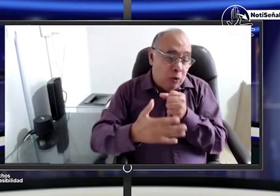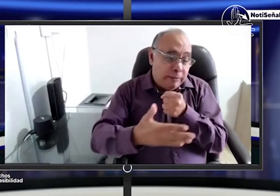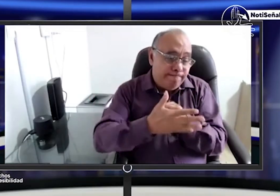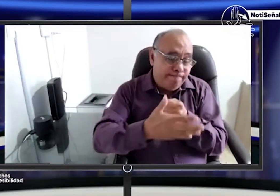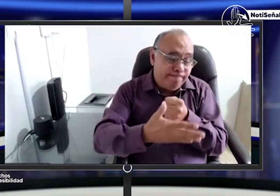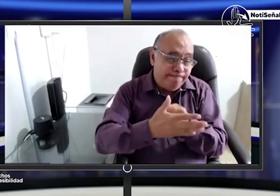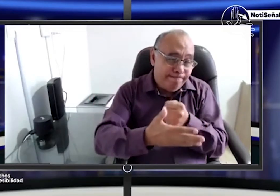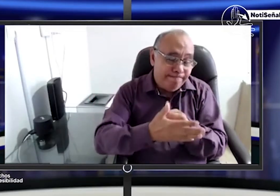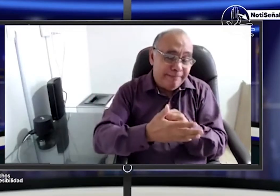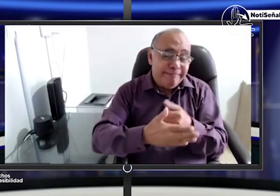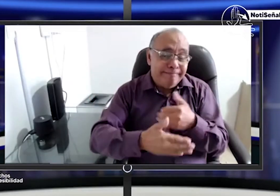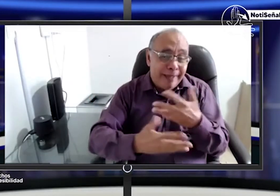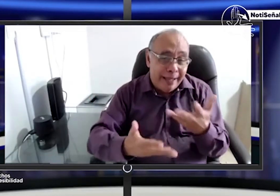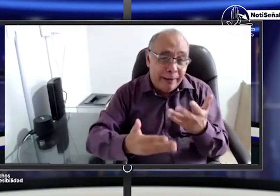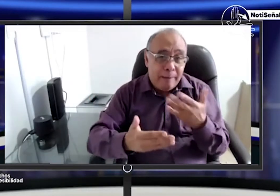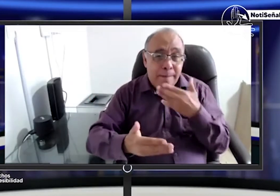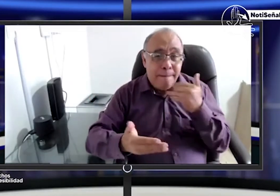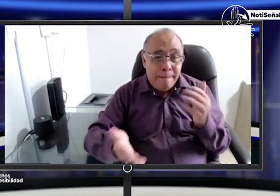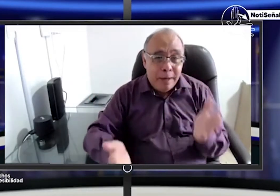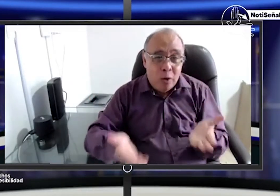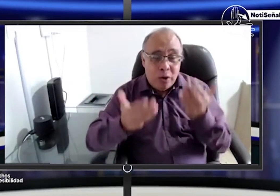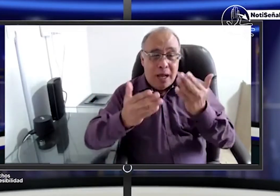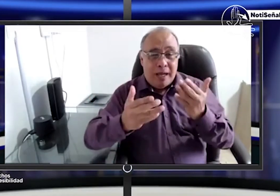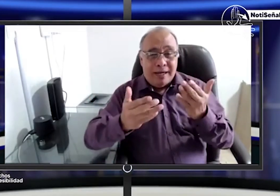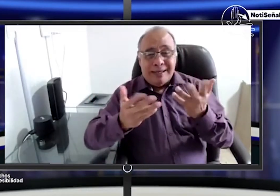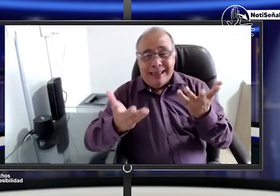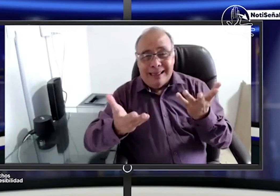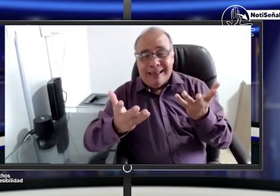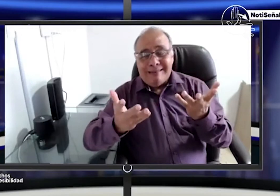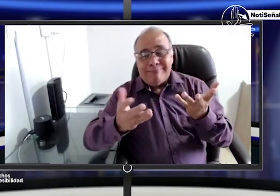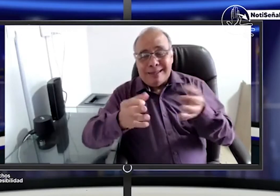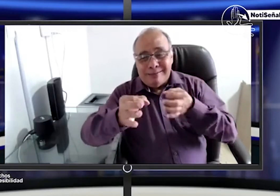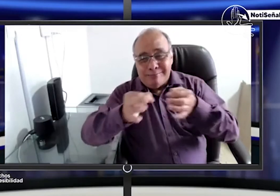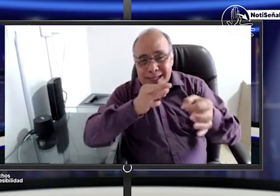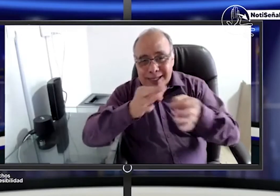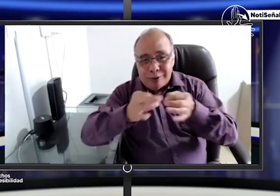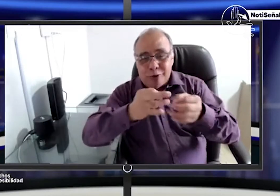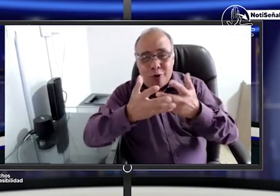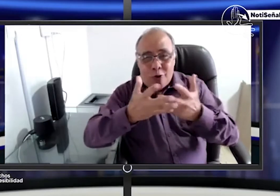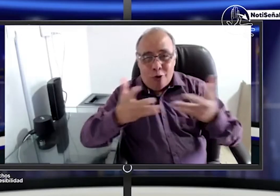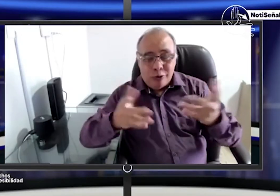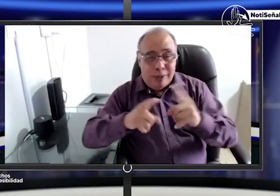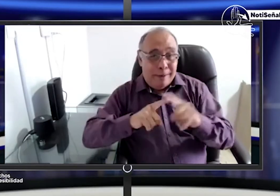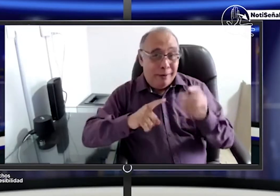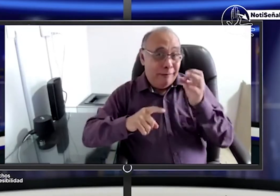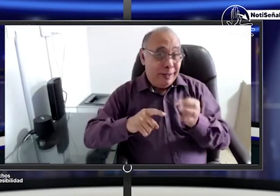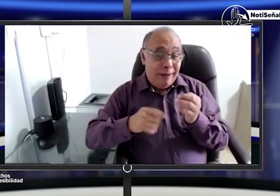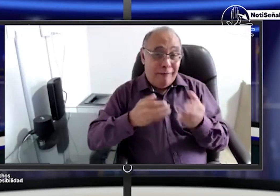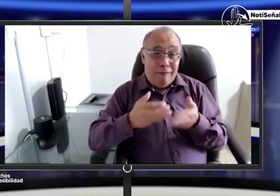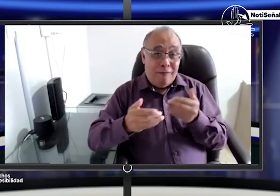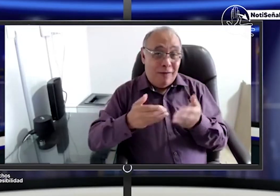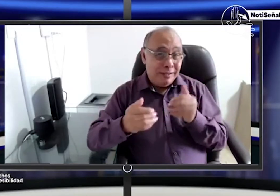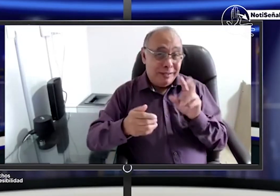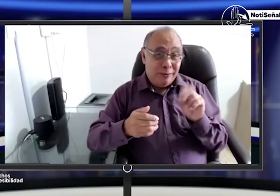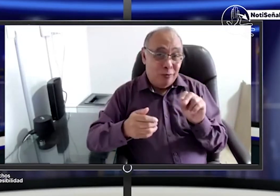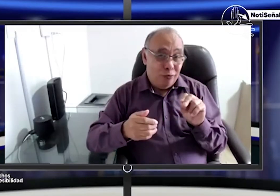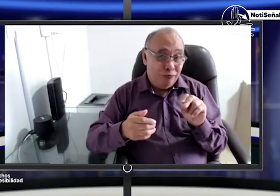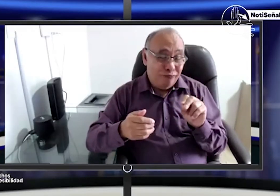doctor Lota y pues seguimos en este proceso de incidencia pues para lograr claridad a todo